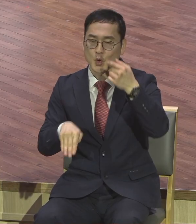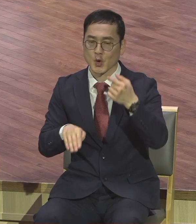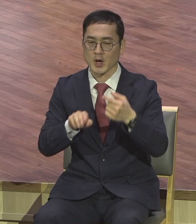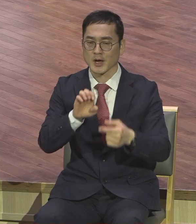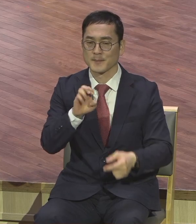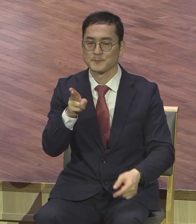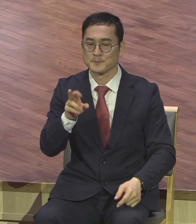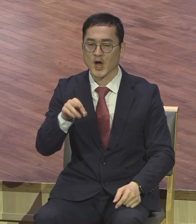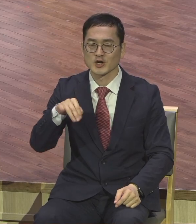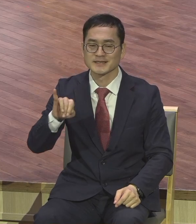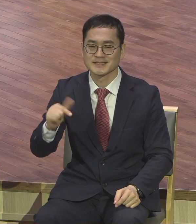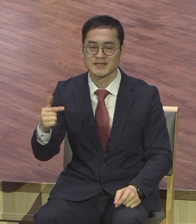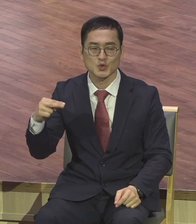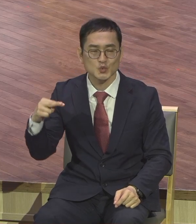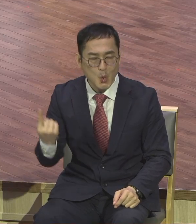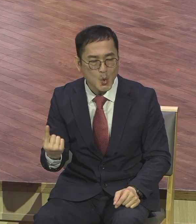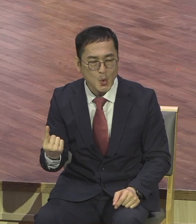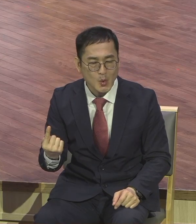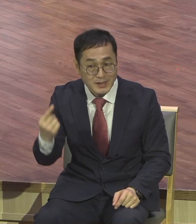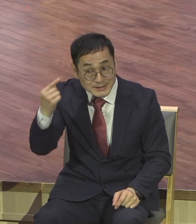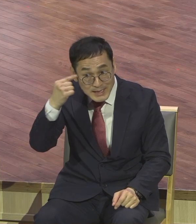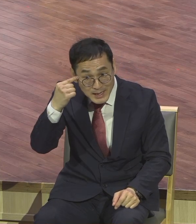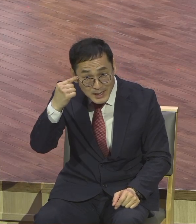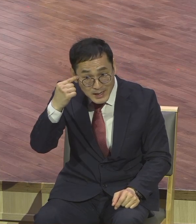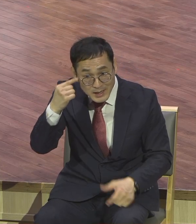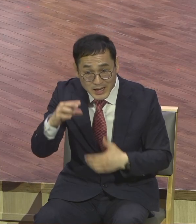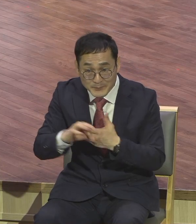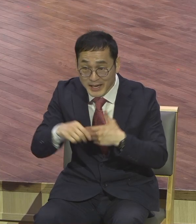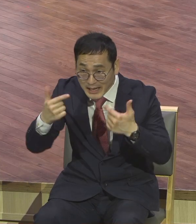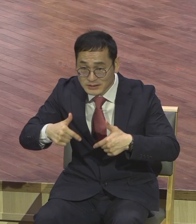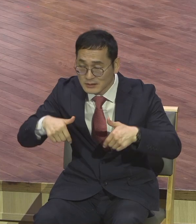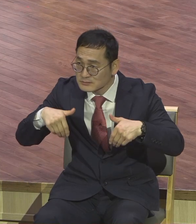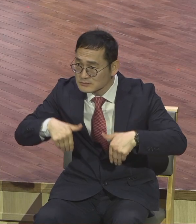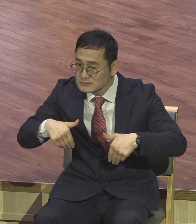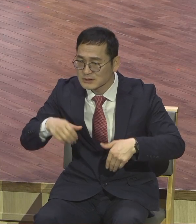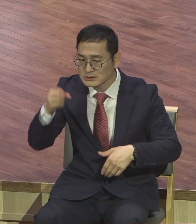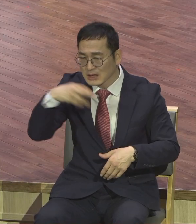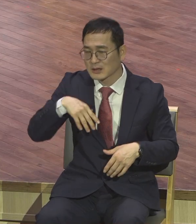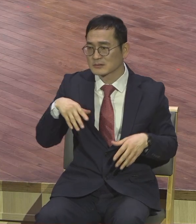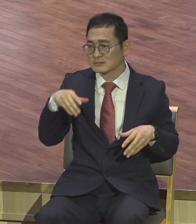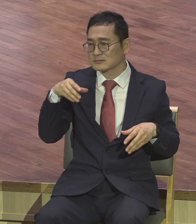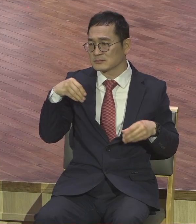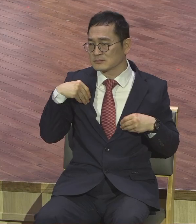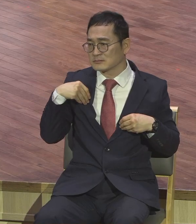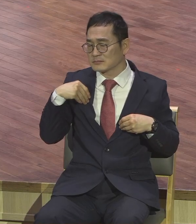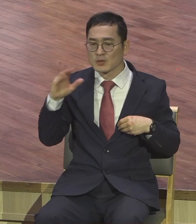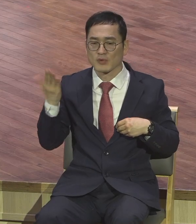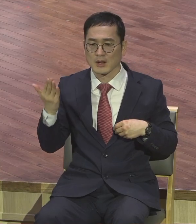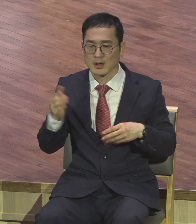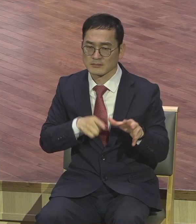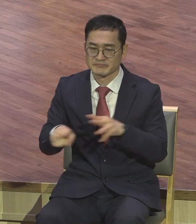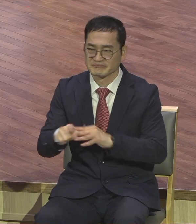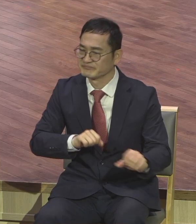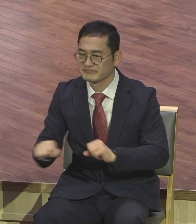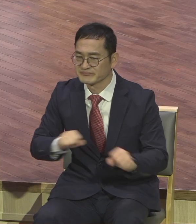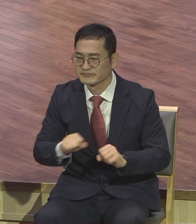있으면 어떻게 되느냐 그 삶이 수동적이 됩니다. 피동적입니다. 그 삶이